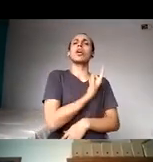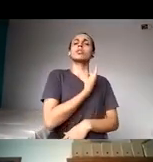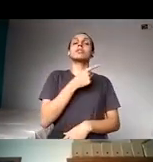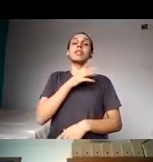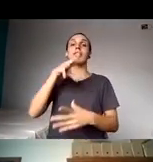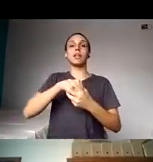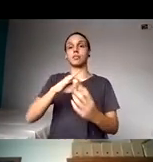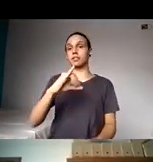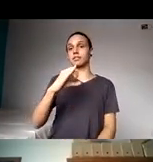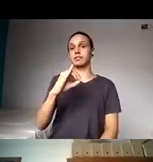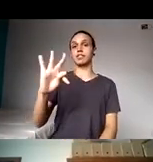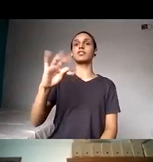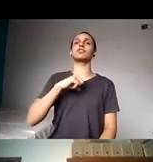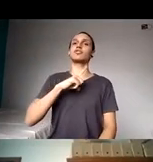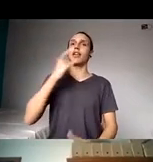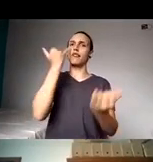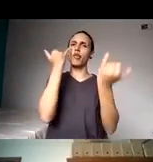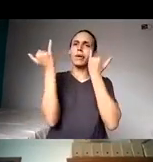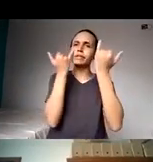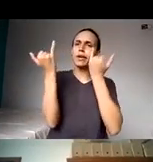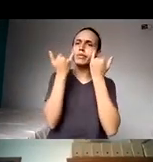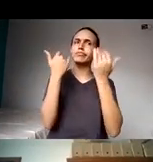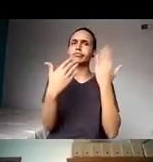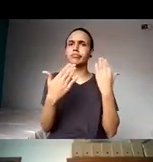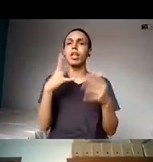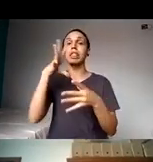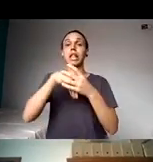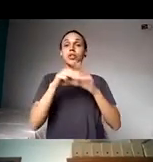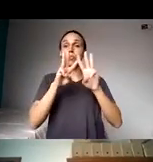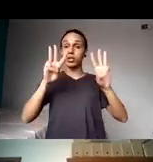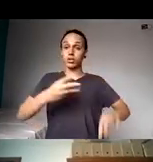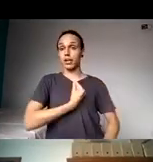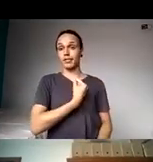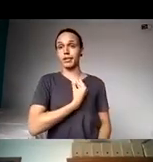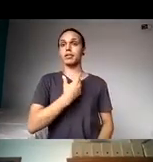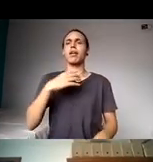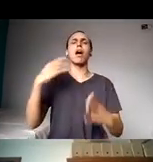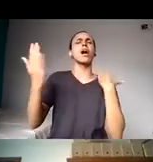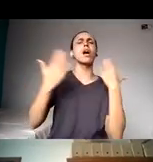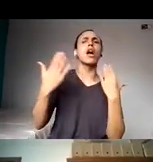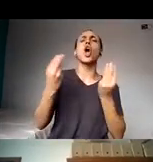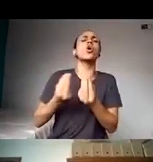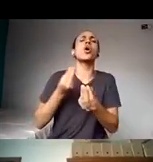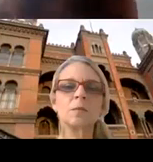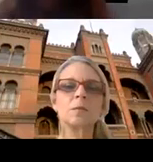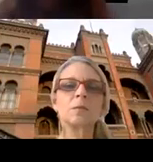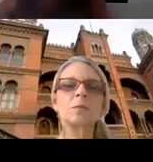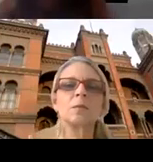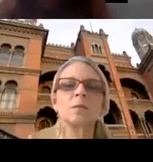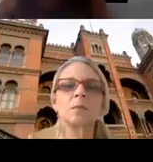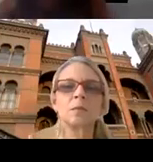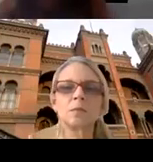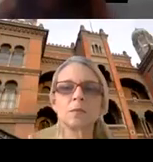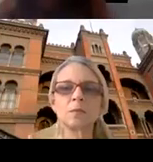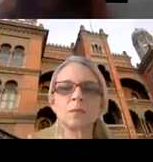comunicação, o museu estava discutindo a questão da acessibilidade cultural, enfim, então a gente resolveu reunir todas as ações